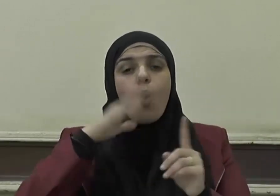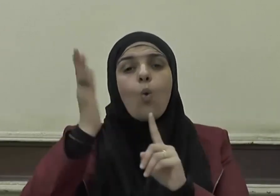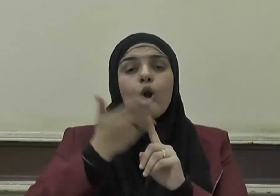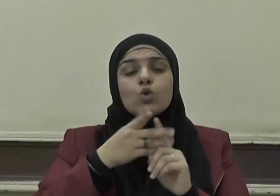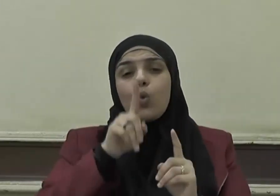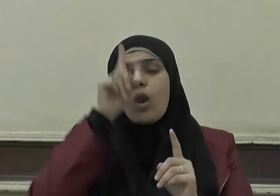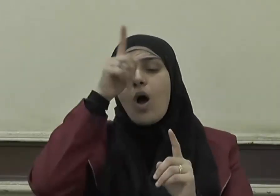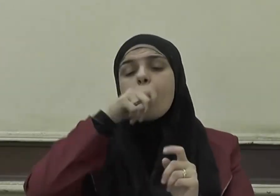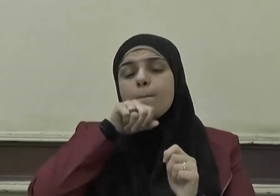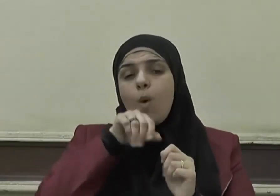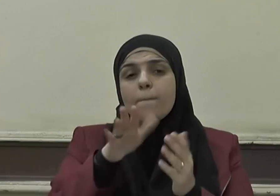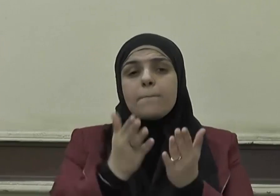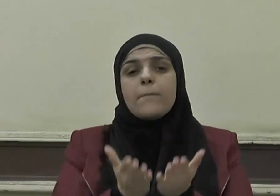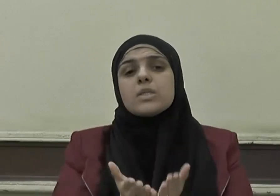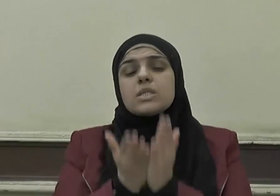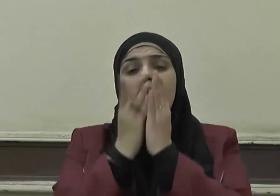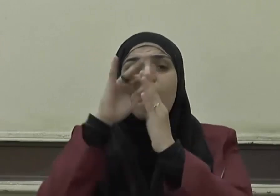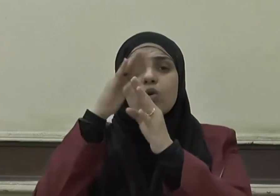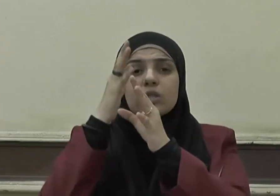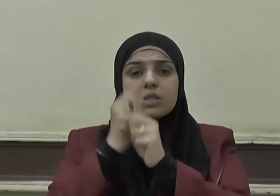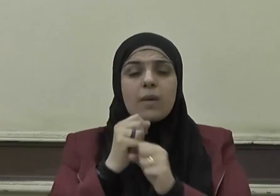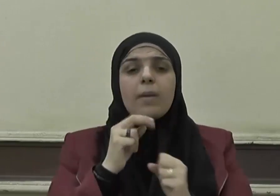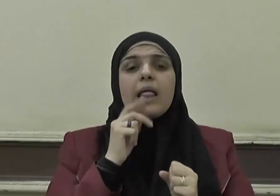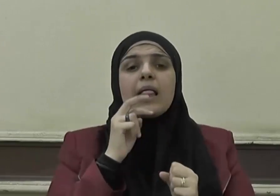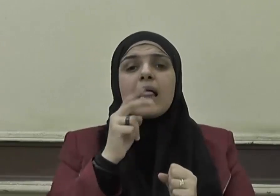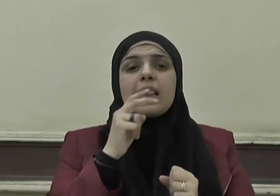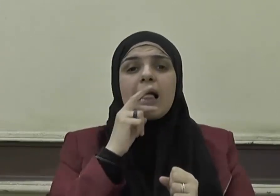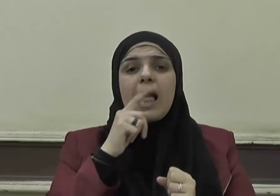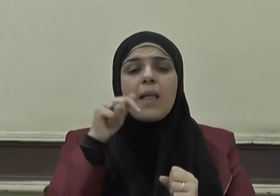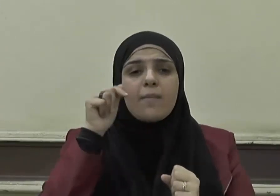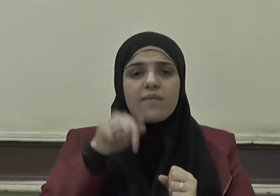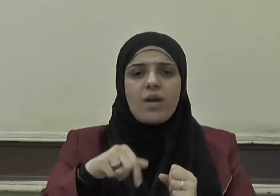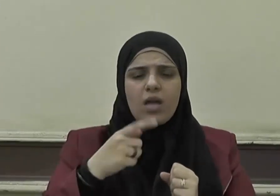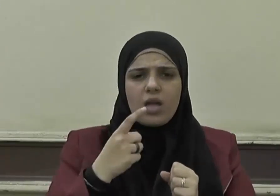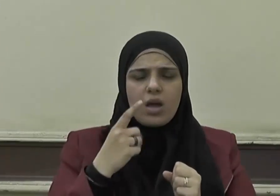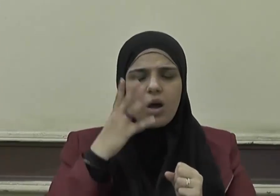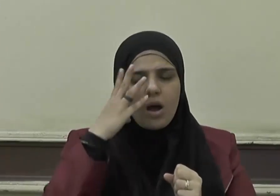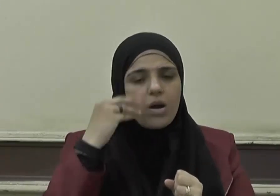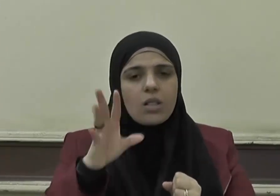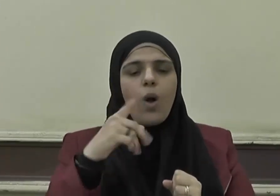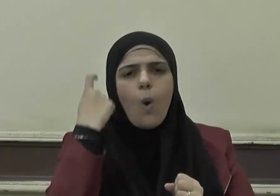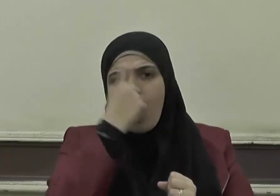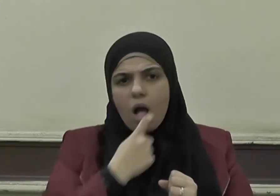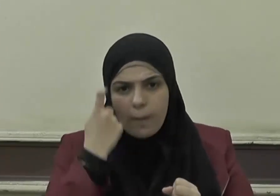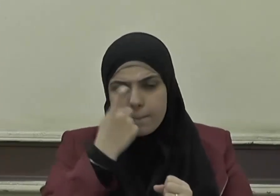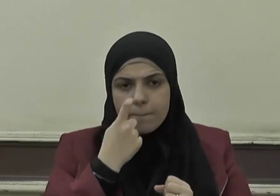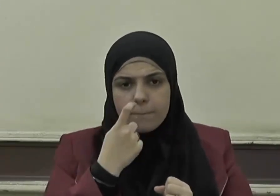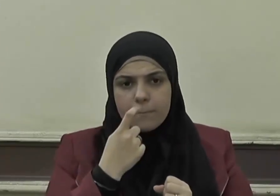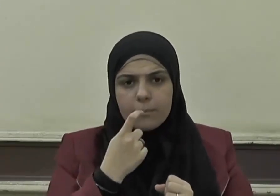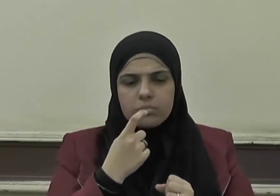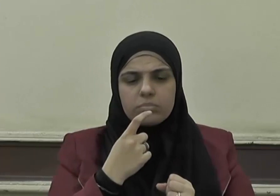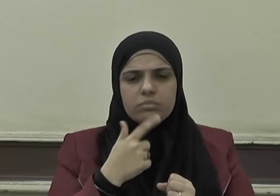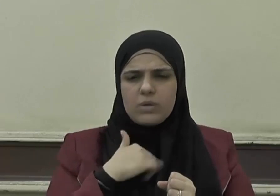الله صلى الله عليه وسلم يتكلم في الرضا والغضب فأمسكت